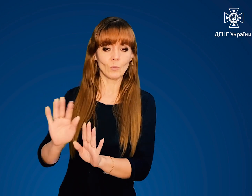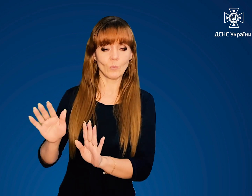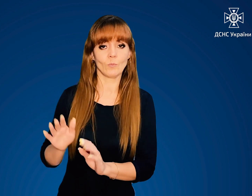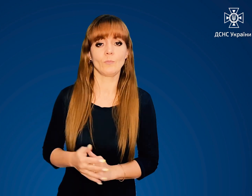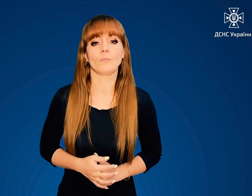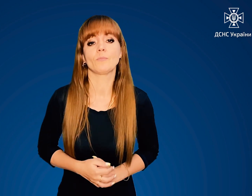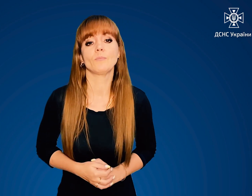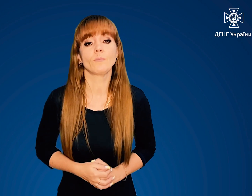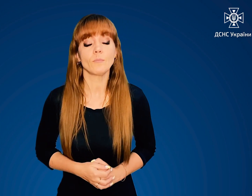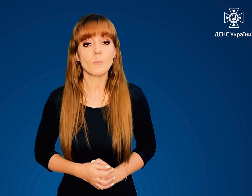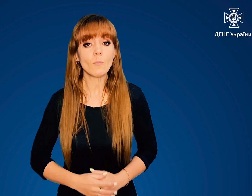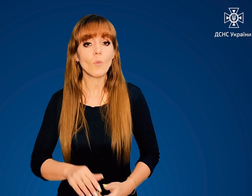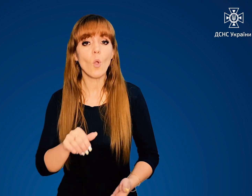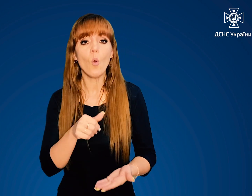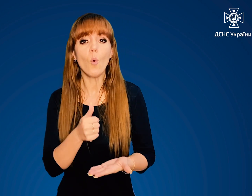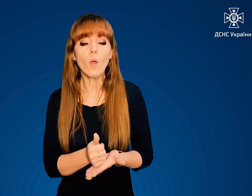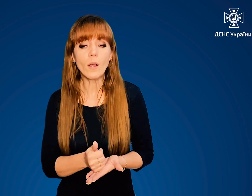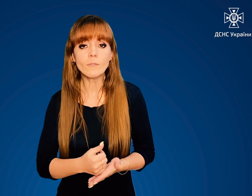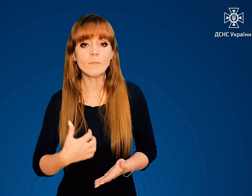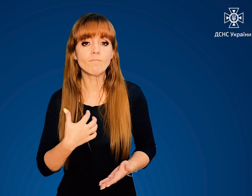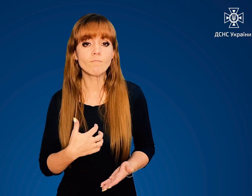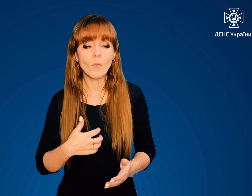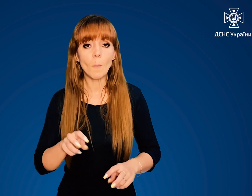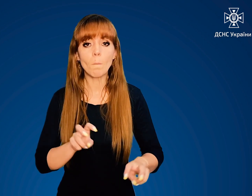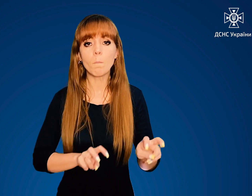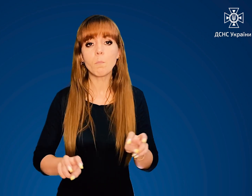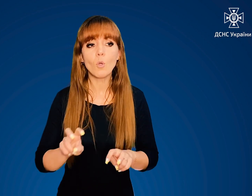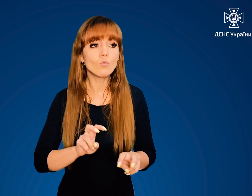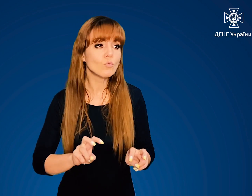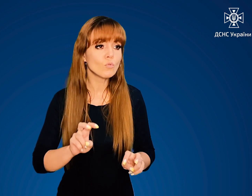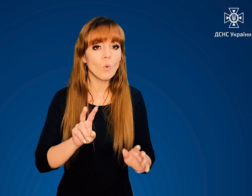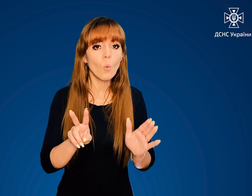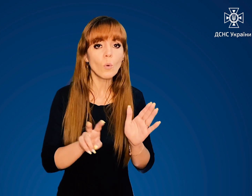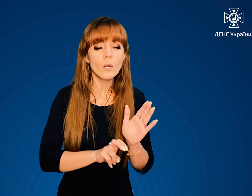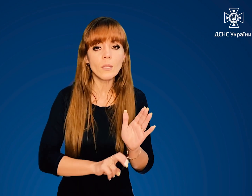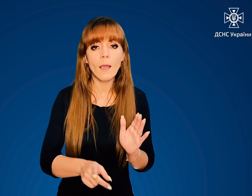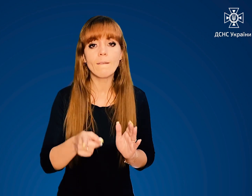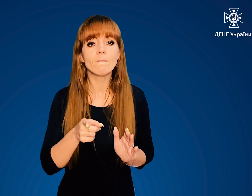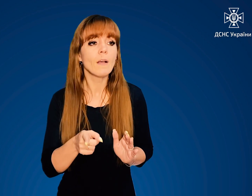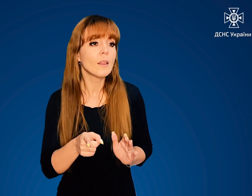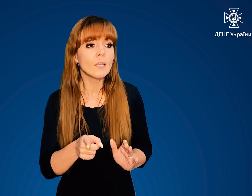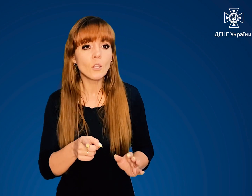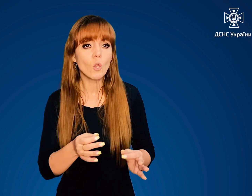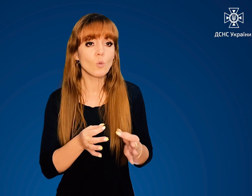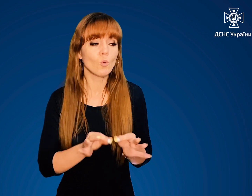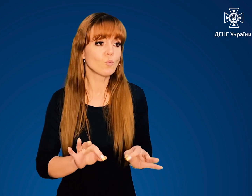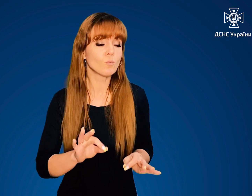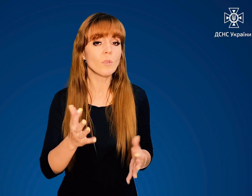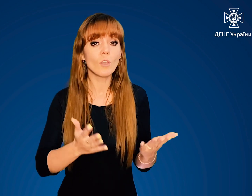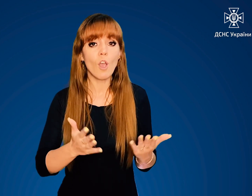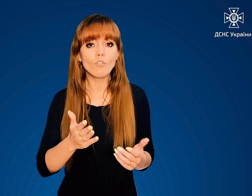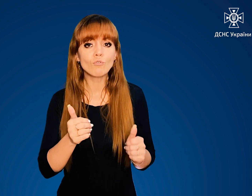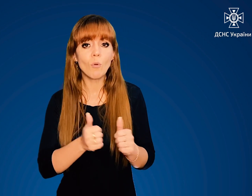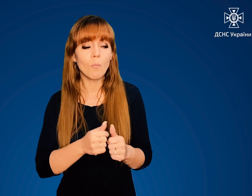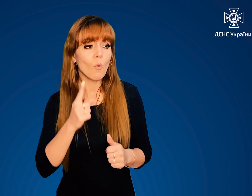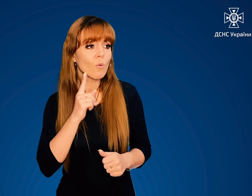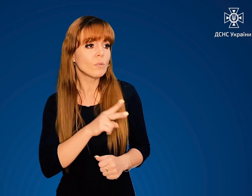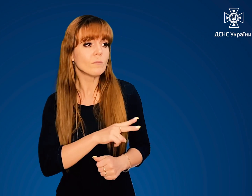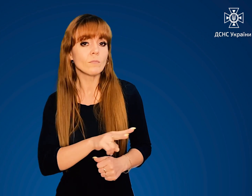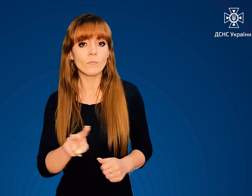Головний критерій пошуку укриття – хвилинна доступність. Якщо поруч немає